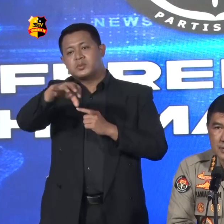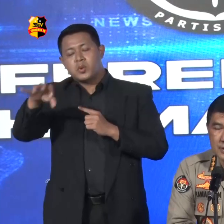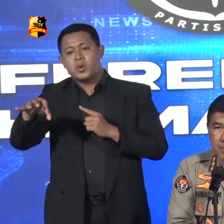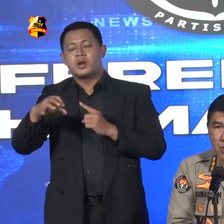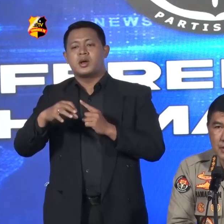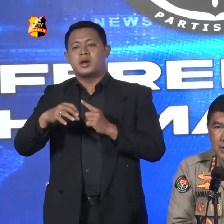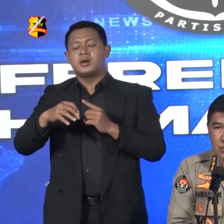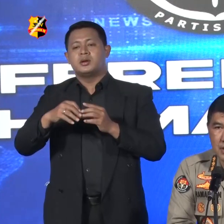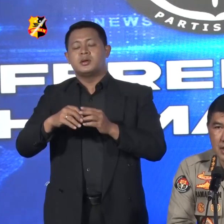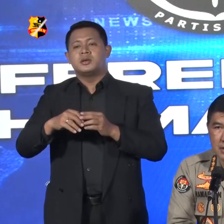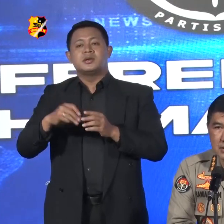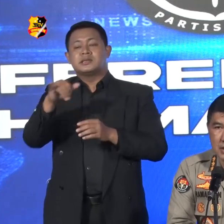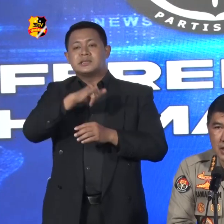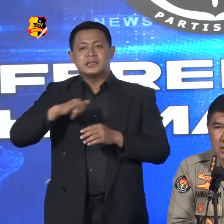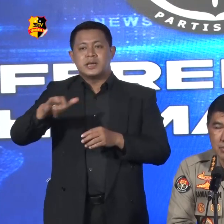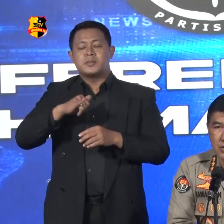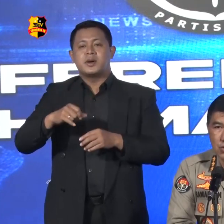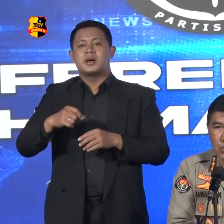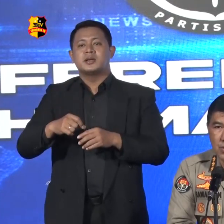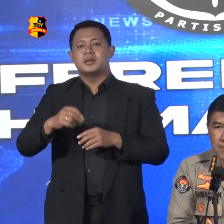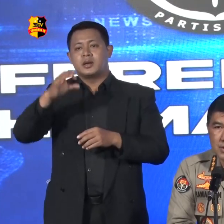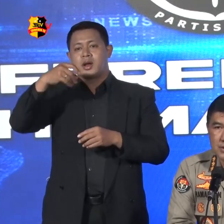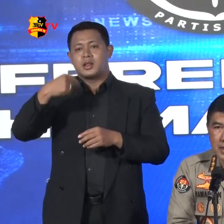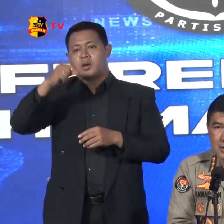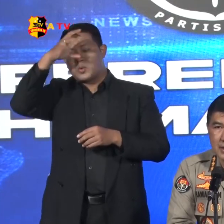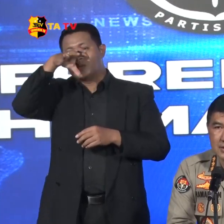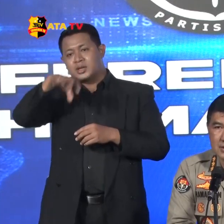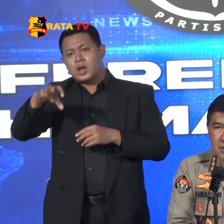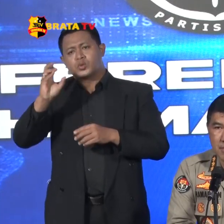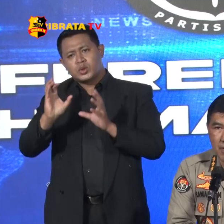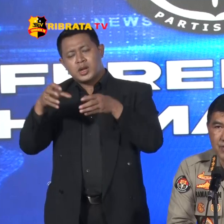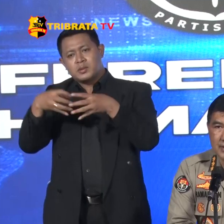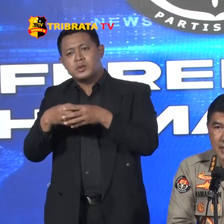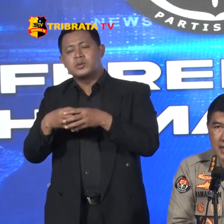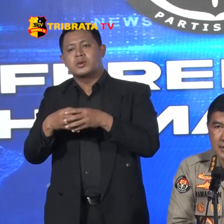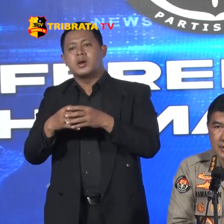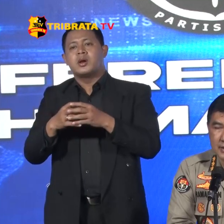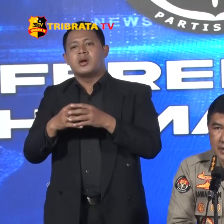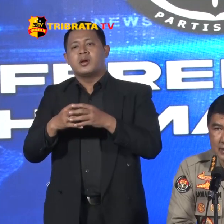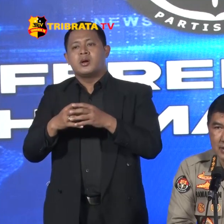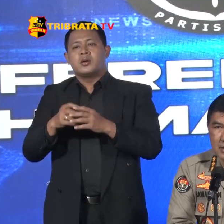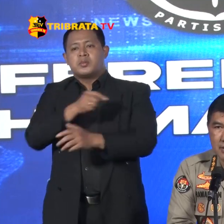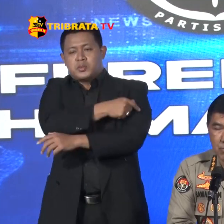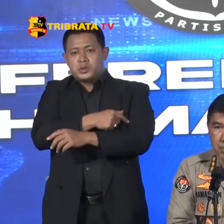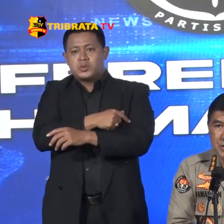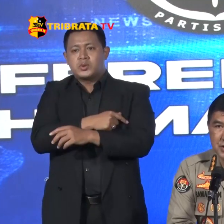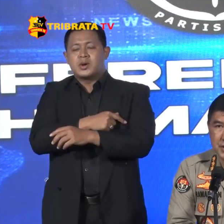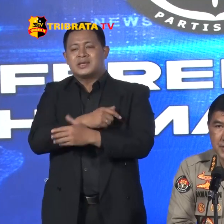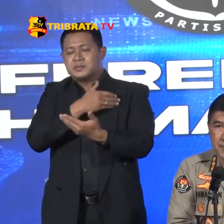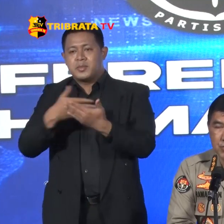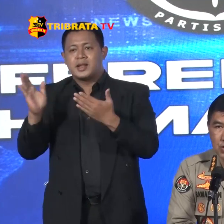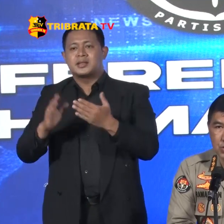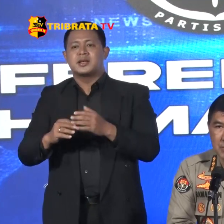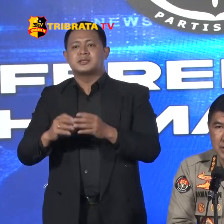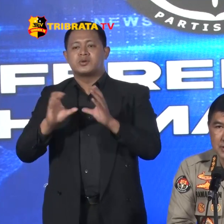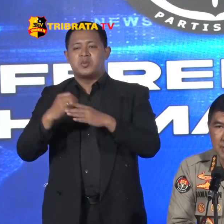Di Polda juga telah dibentuk Satgas Mafia Tanah di tingkat Provinsi